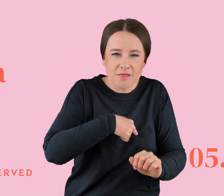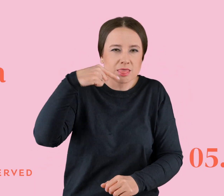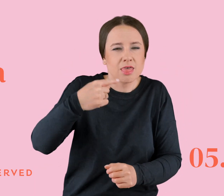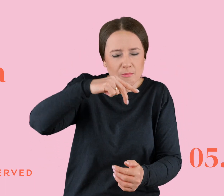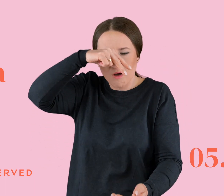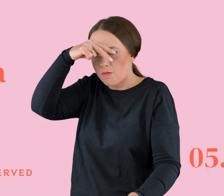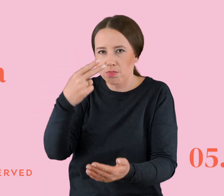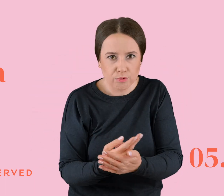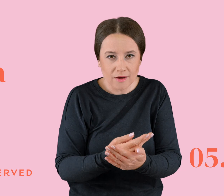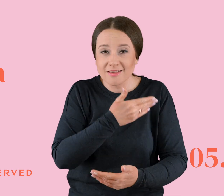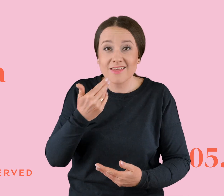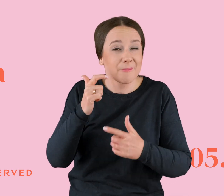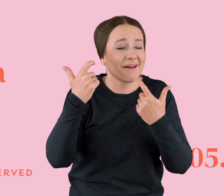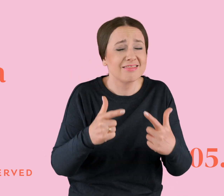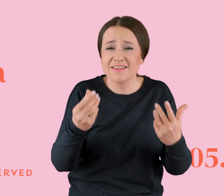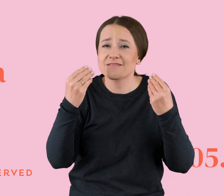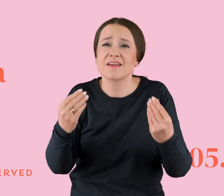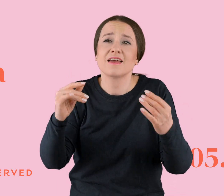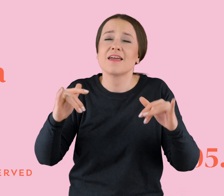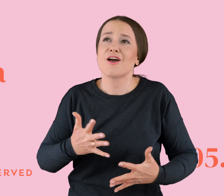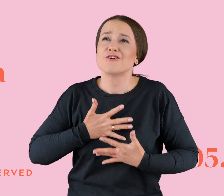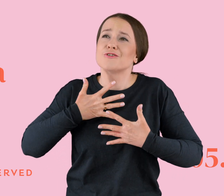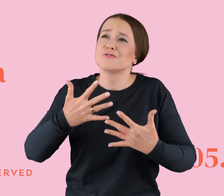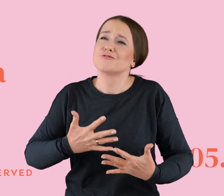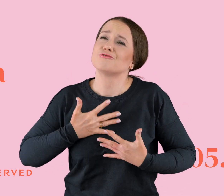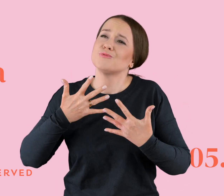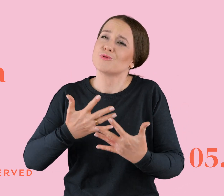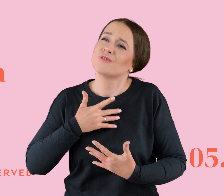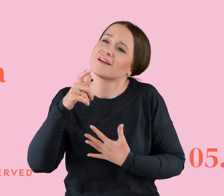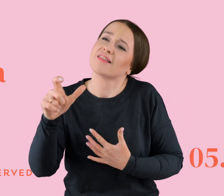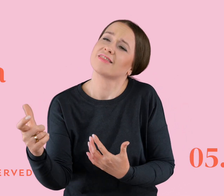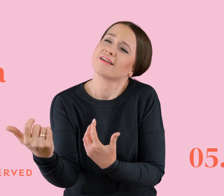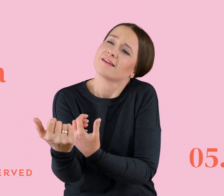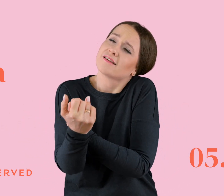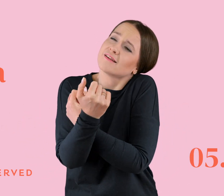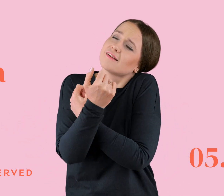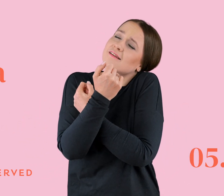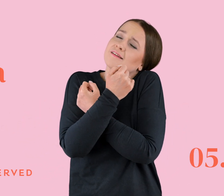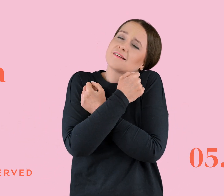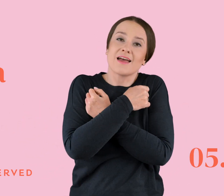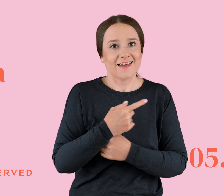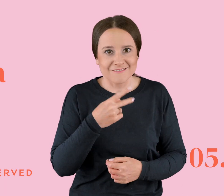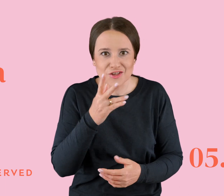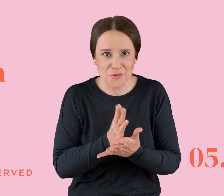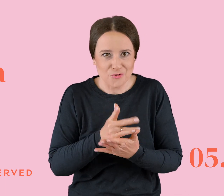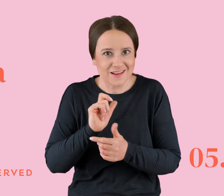Nie ma nic wspanialszego od tego przypływu uczuć, gdy mnie obejmujesz. Widzicie, ona już musi siedzieć na kolankach. Więc w tym